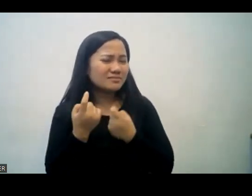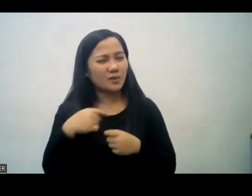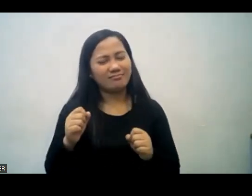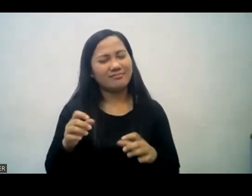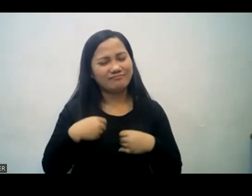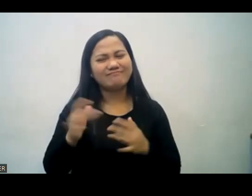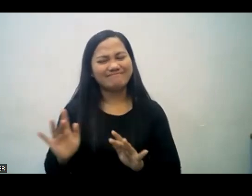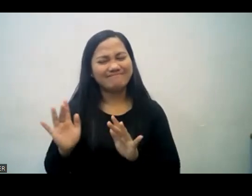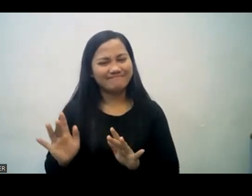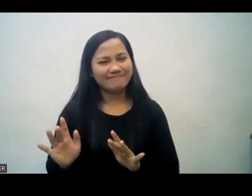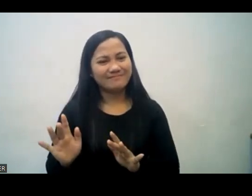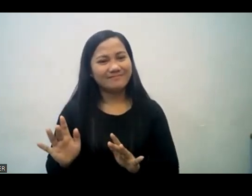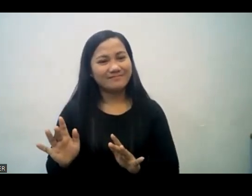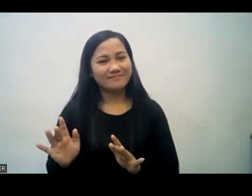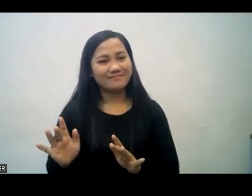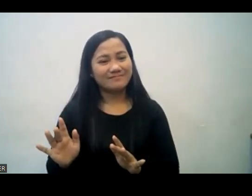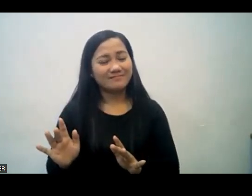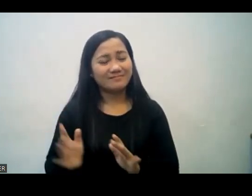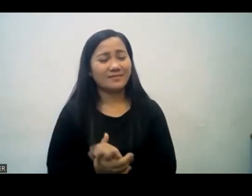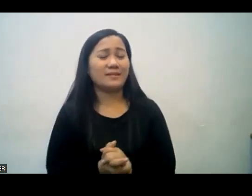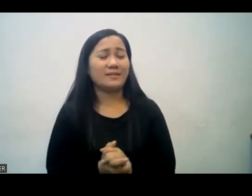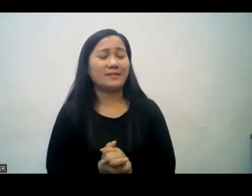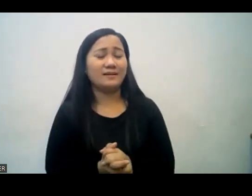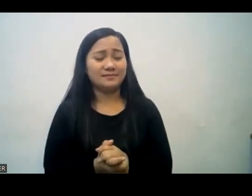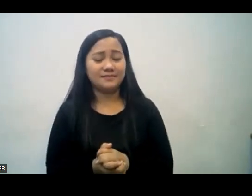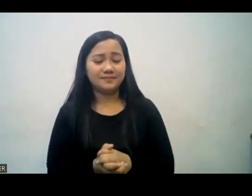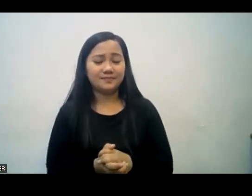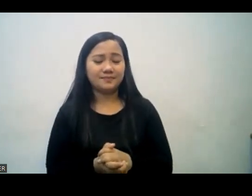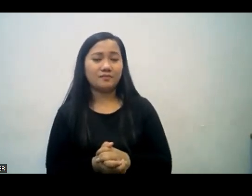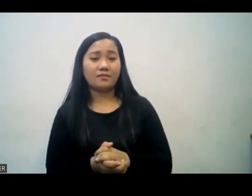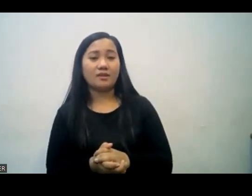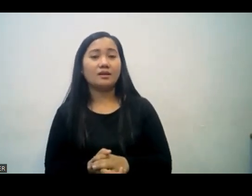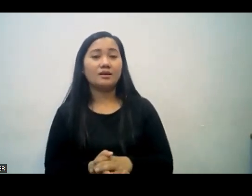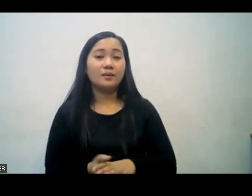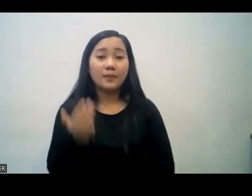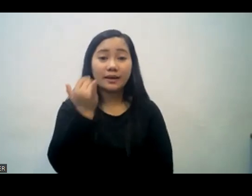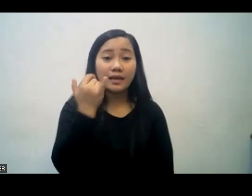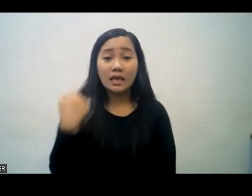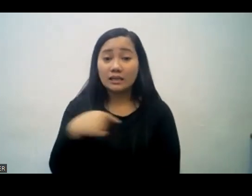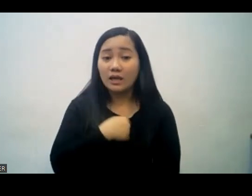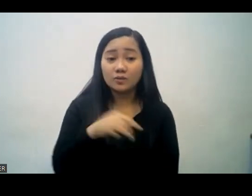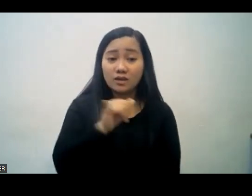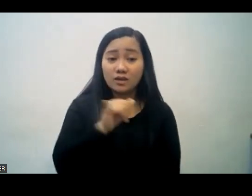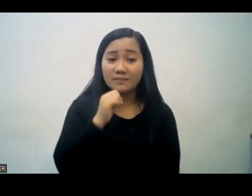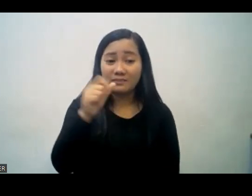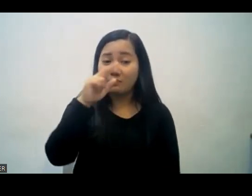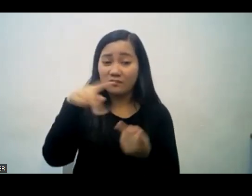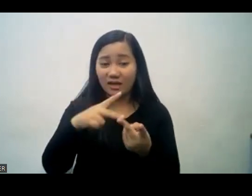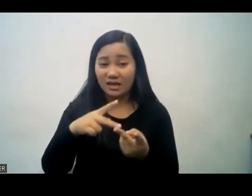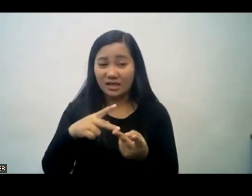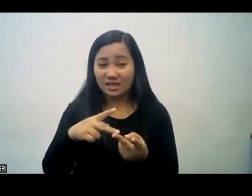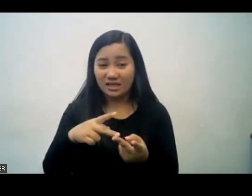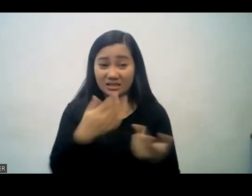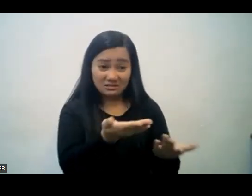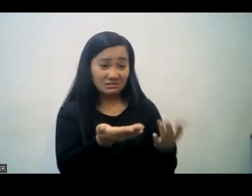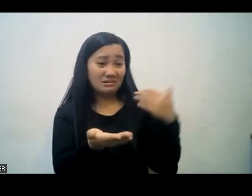Dapat po ay meron po tayong pagkahabag sa bawat isa. We are not perfect yet. Sabagat maging tayo ay hindi